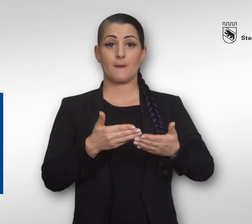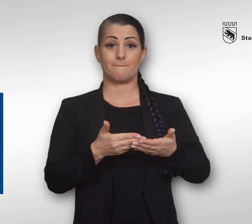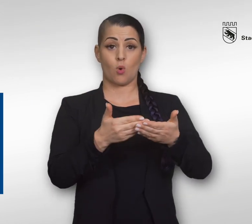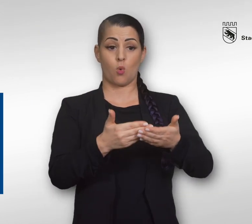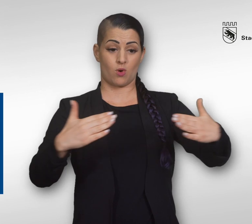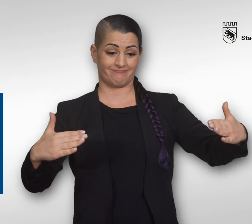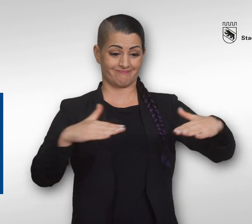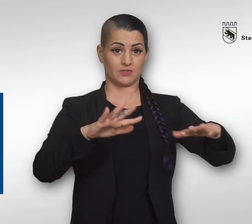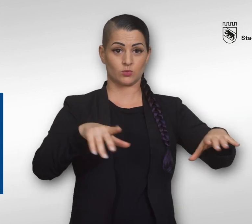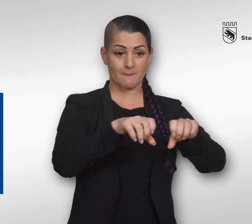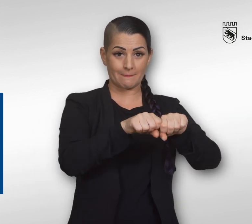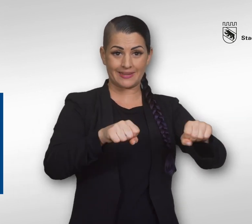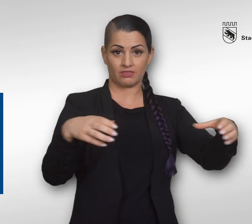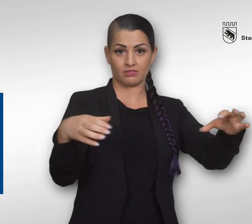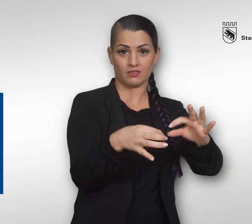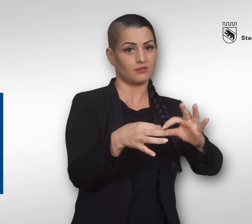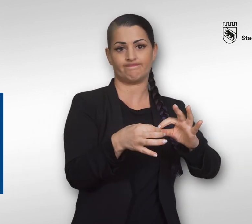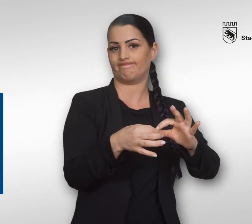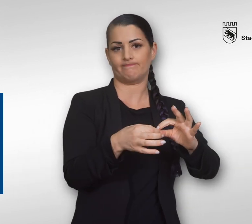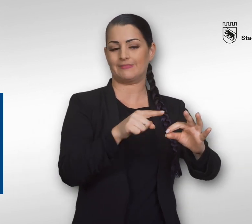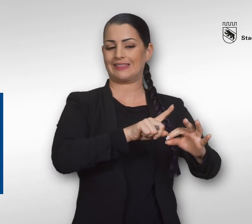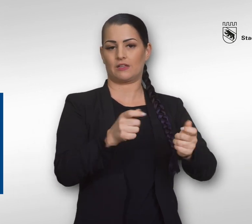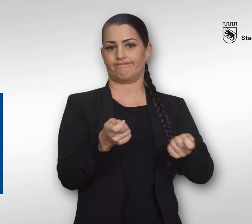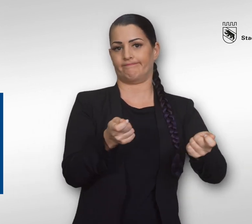Boote nicht zusammenbinden, sie sind nicht mehr manövrierfähig.